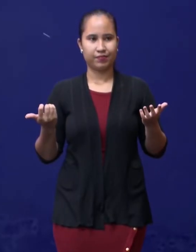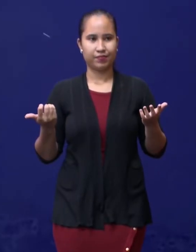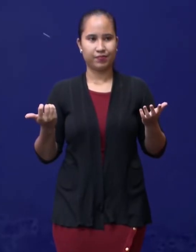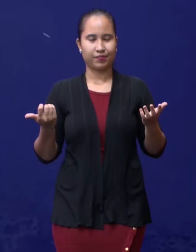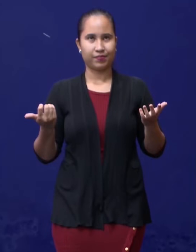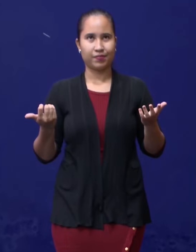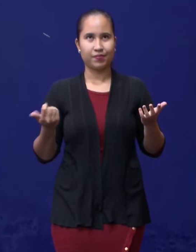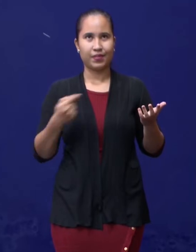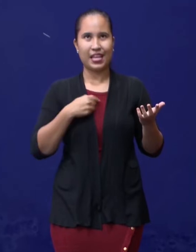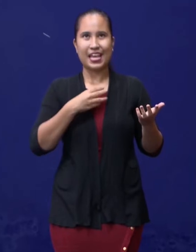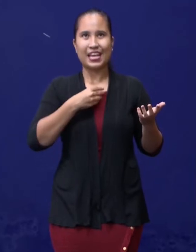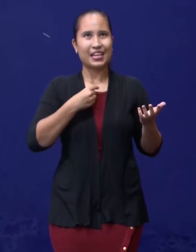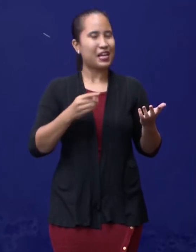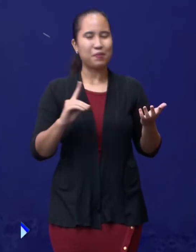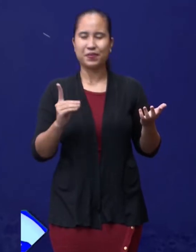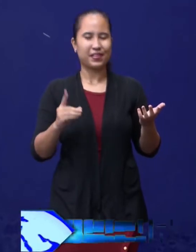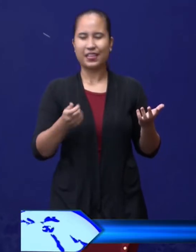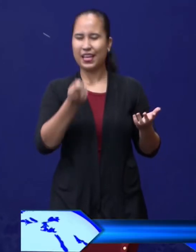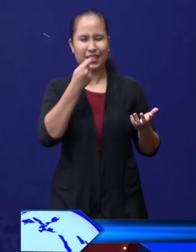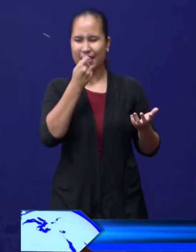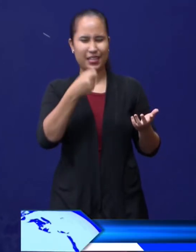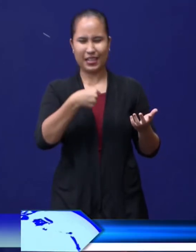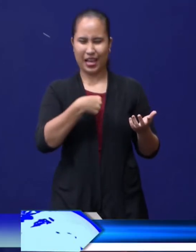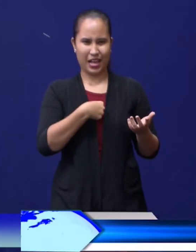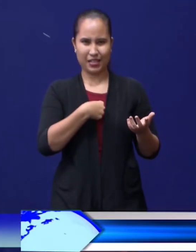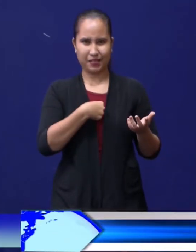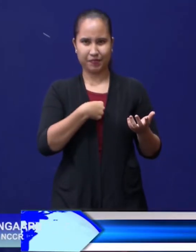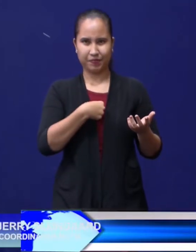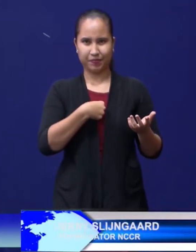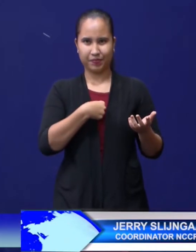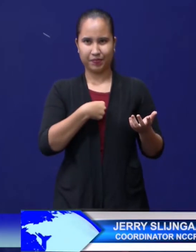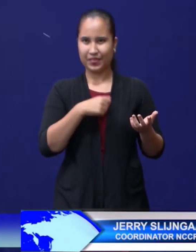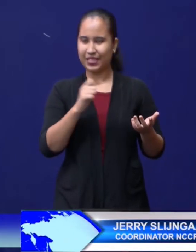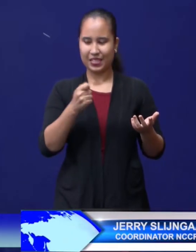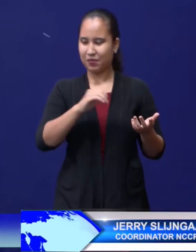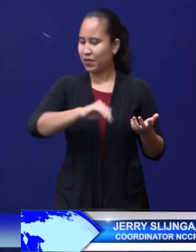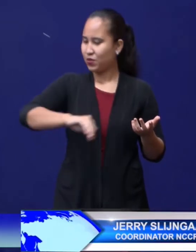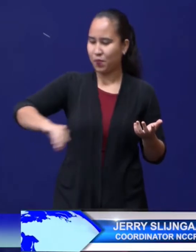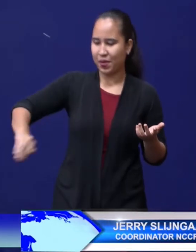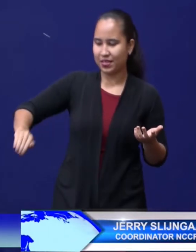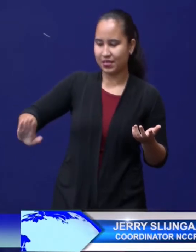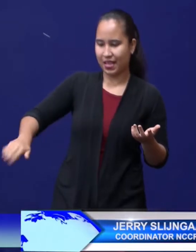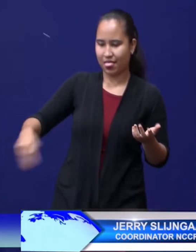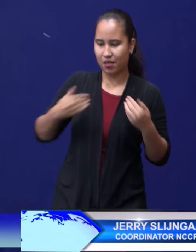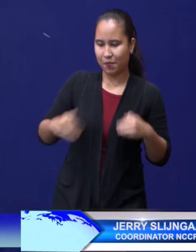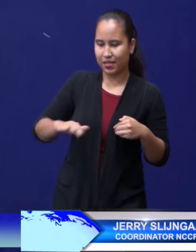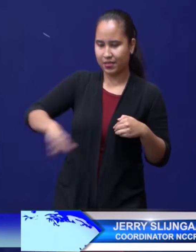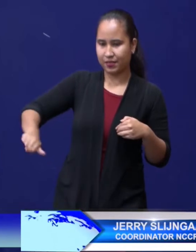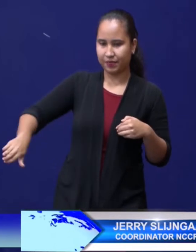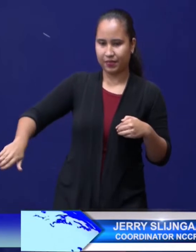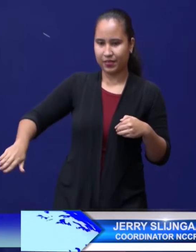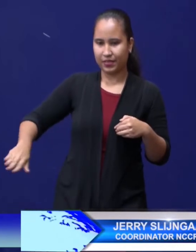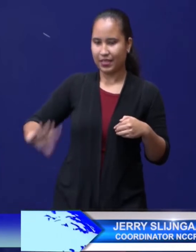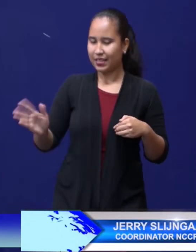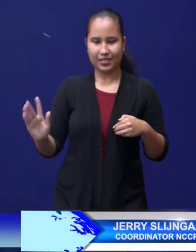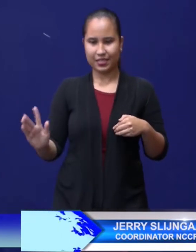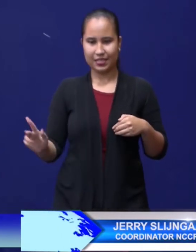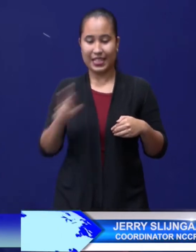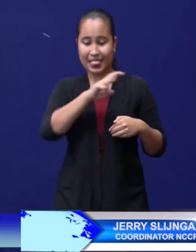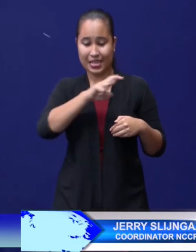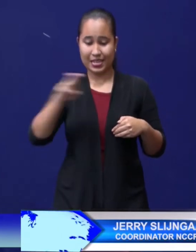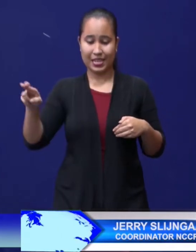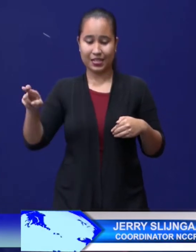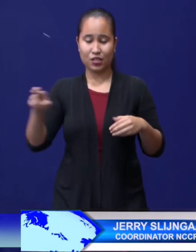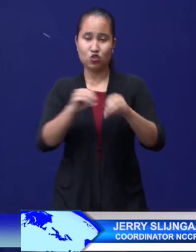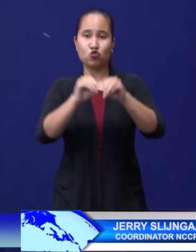heb geen eten gehad, dat we daarom hebben gezegd we gaan de mensen in quarantaine zetten. Dat is dus niet het motief geweest. Het motief is duidelijk